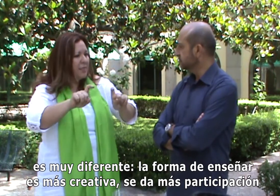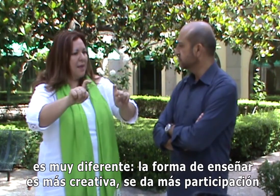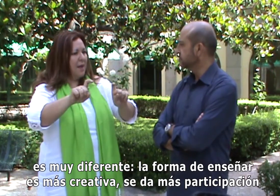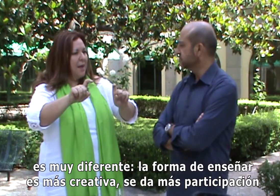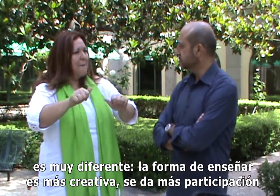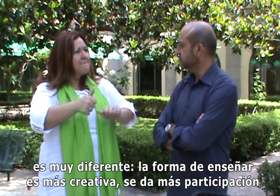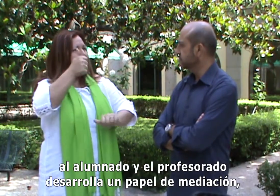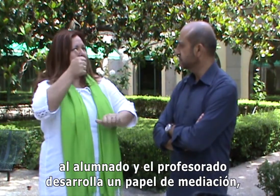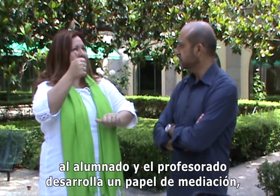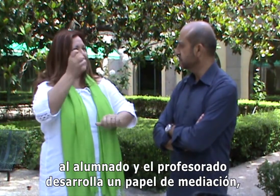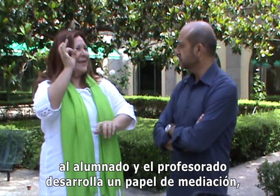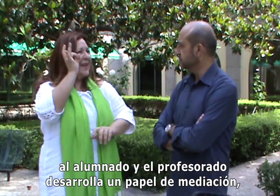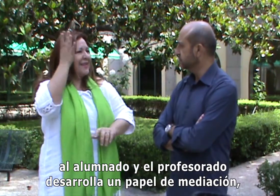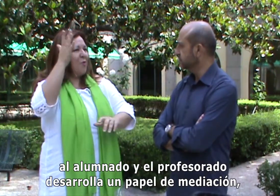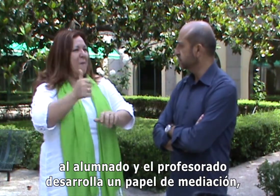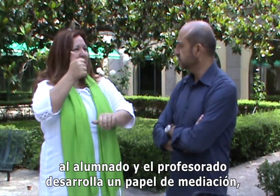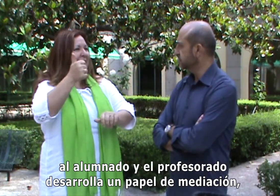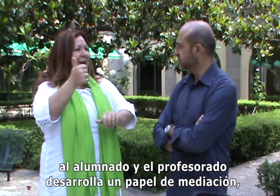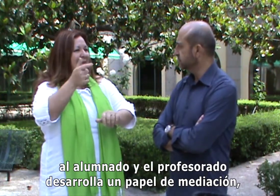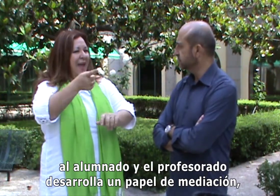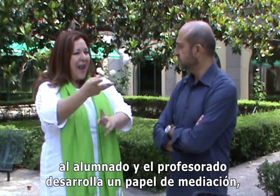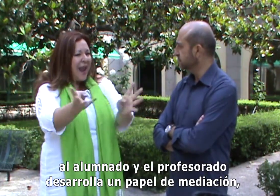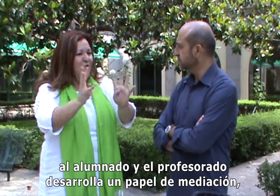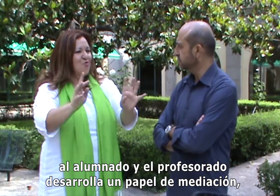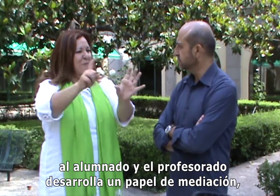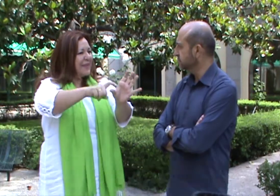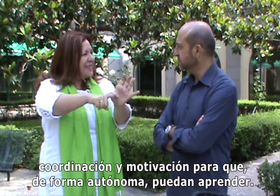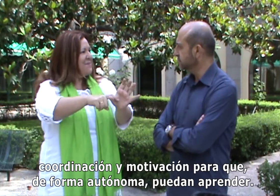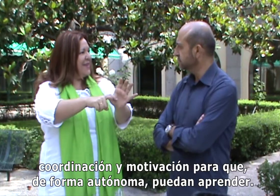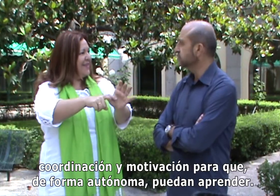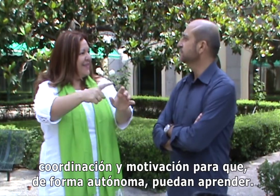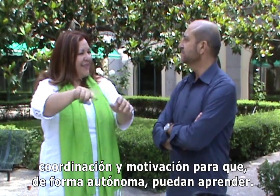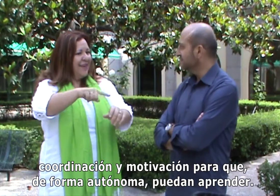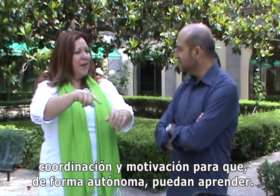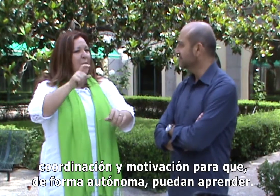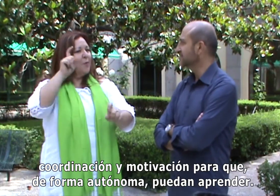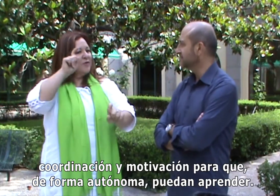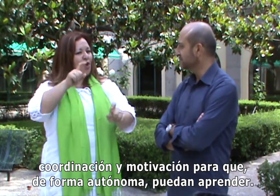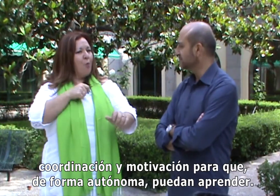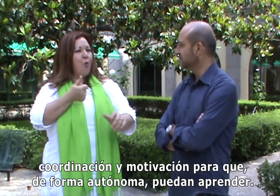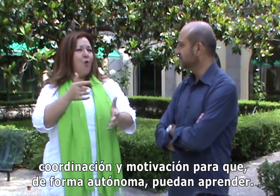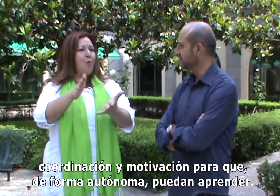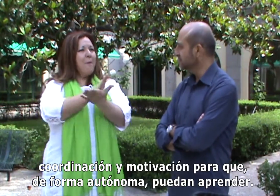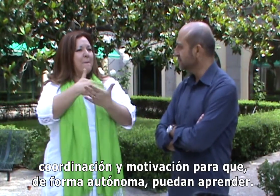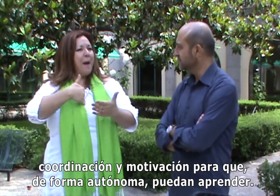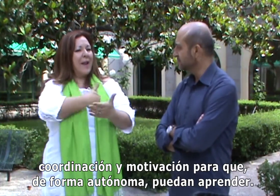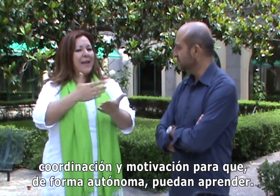se da más participación al alumnado y el profesorado desarrolla un papel de mediación, coordinación y motivación, para que, de forma